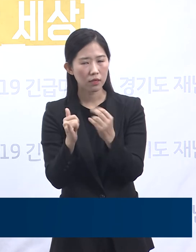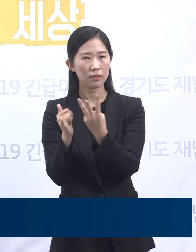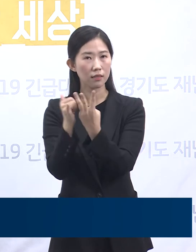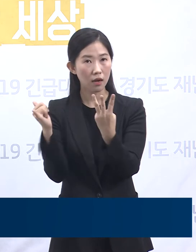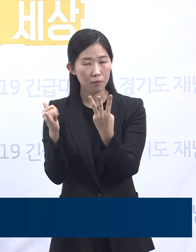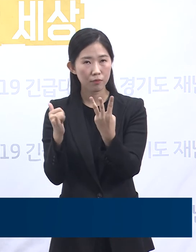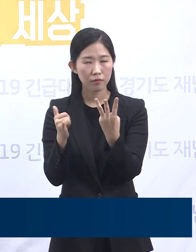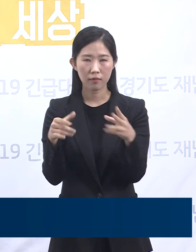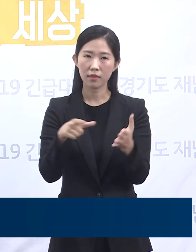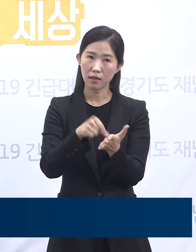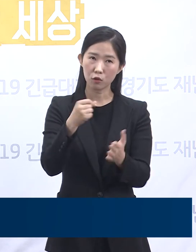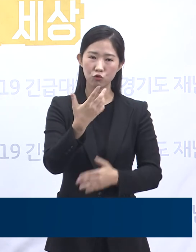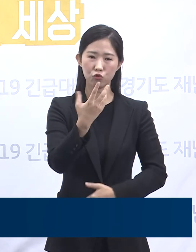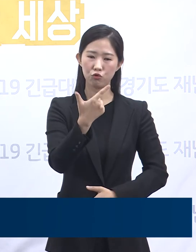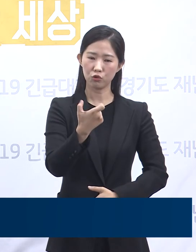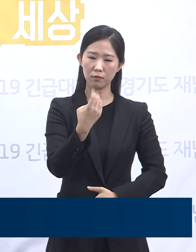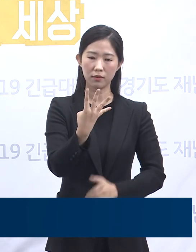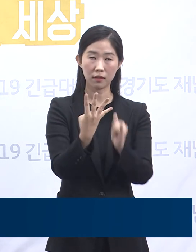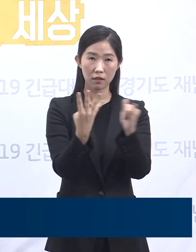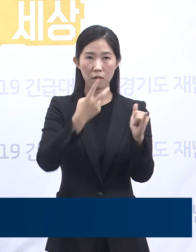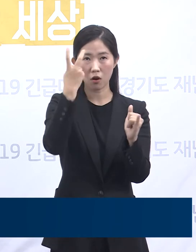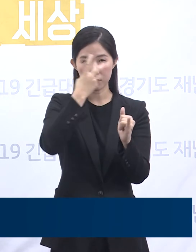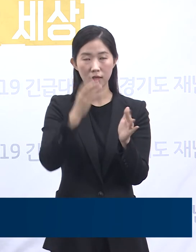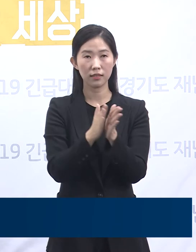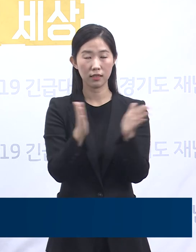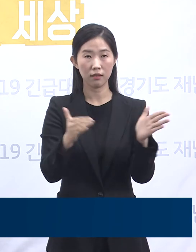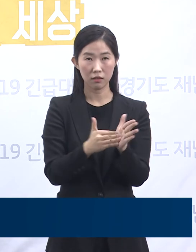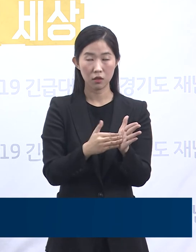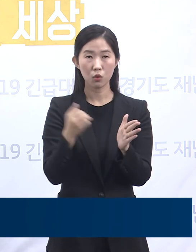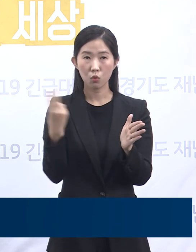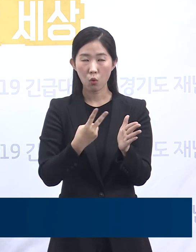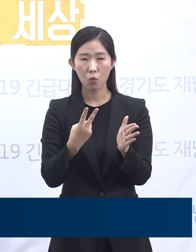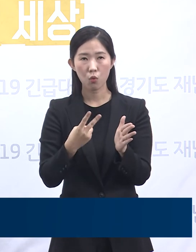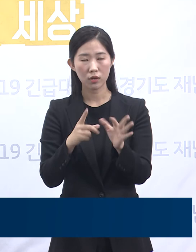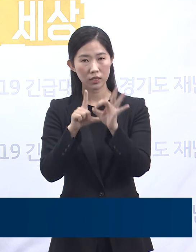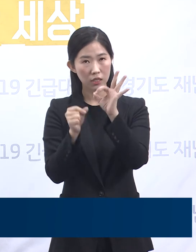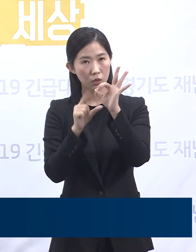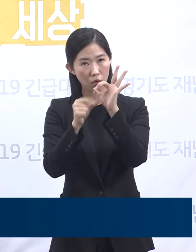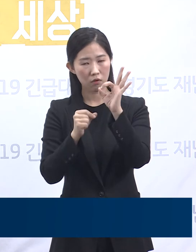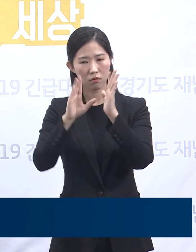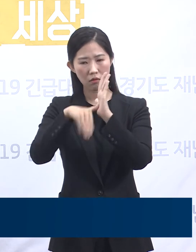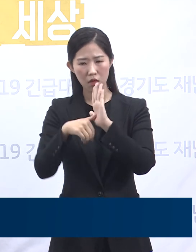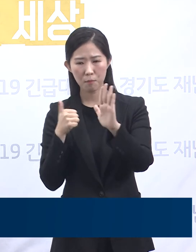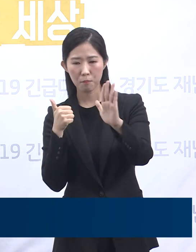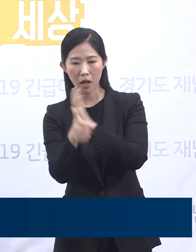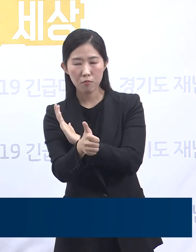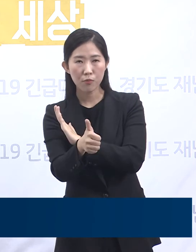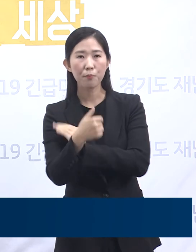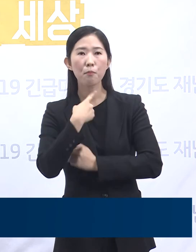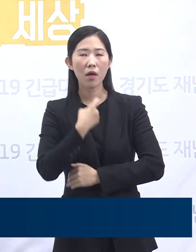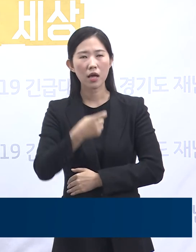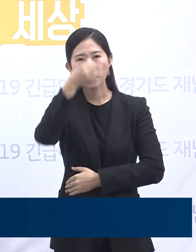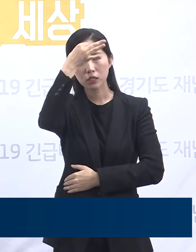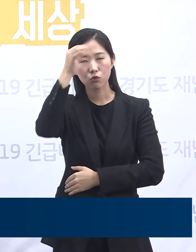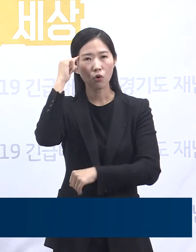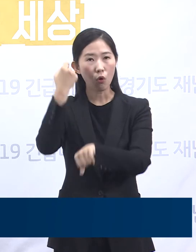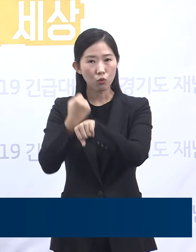진행하였으며 10월 8일과 12일에 확진자가 방문한 인근 지역 기술 연구소를 추가 조사 중에 있습니다.